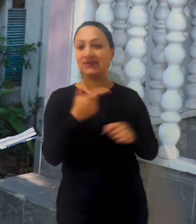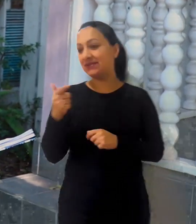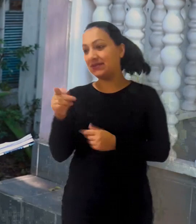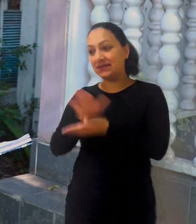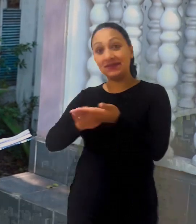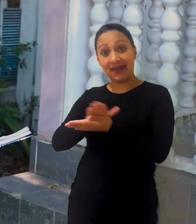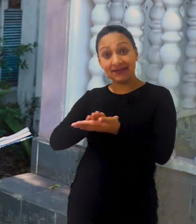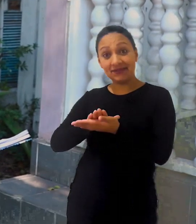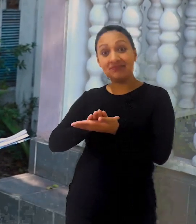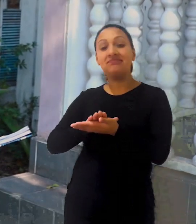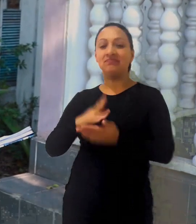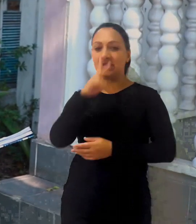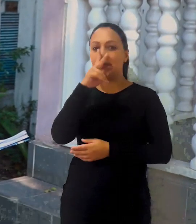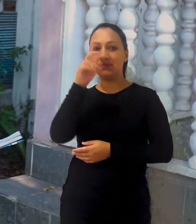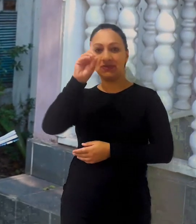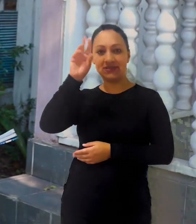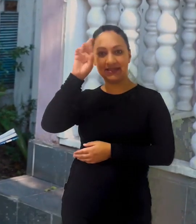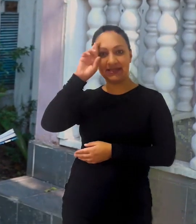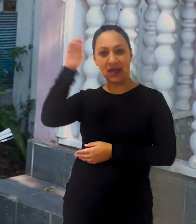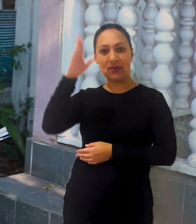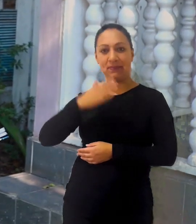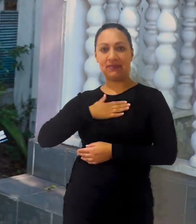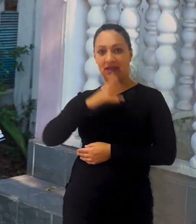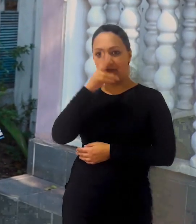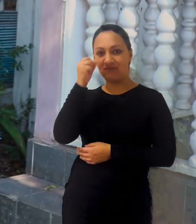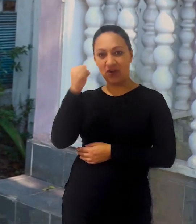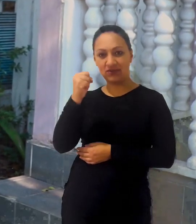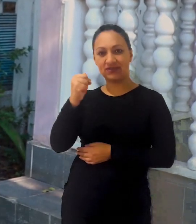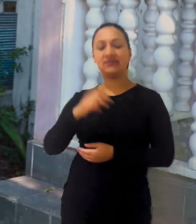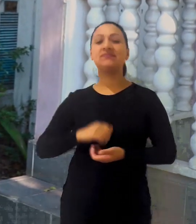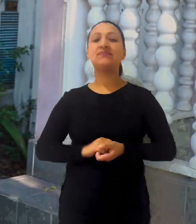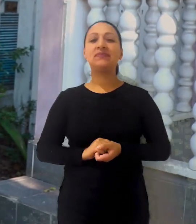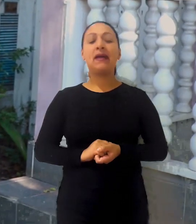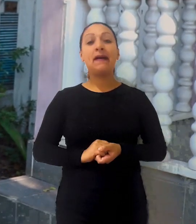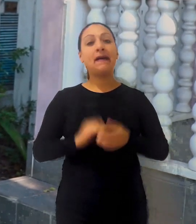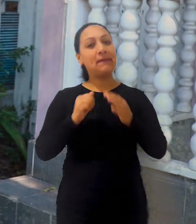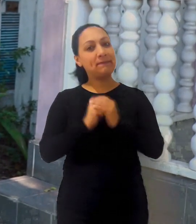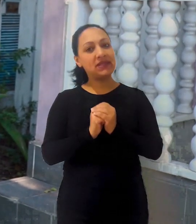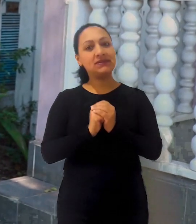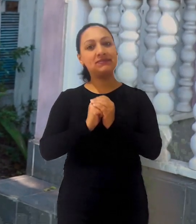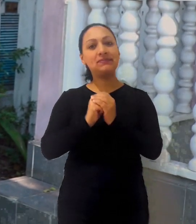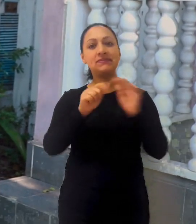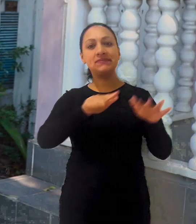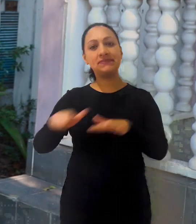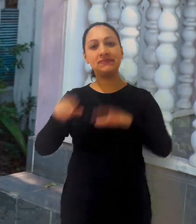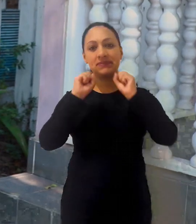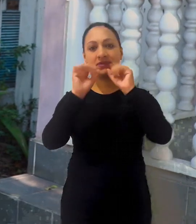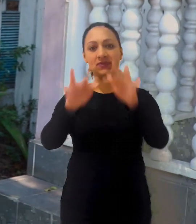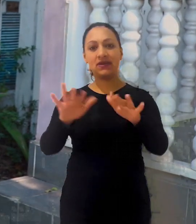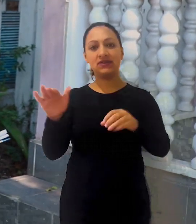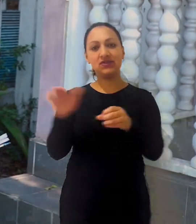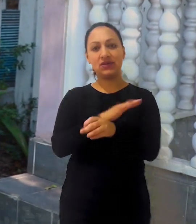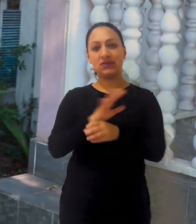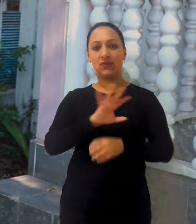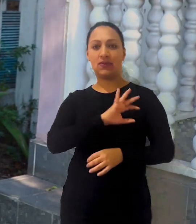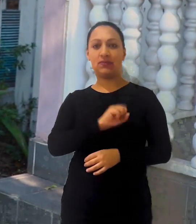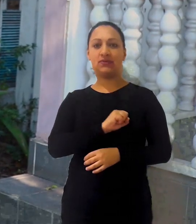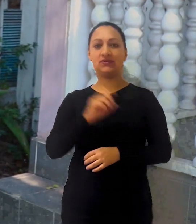tendo nada o Senhor é a minha força amém? tenha uma semana abençoada um dia cheio do amor de Deus pra você